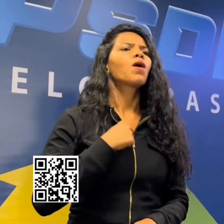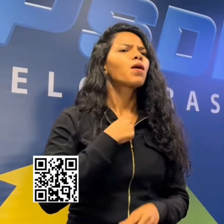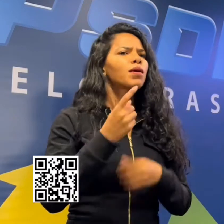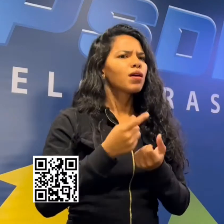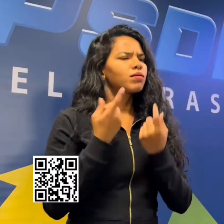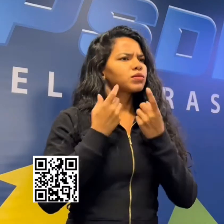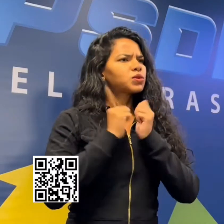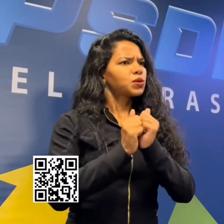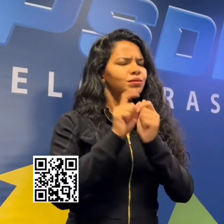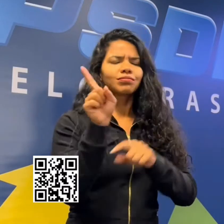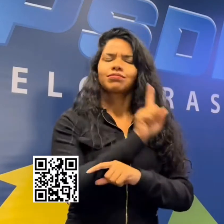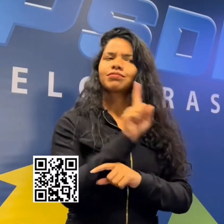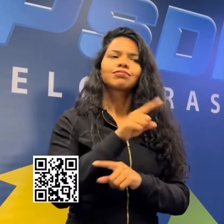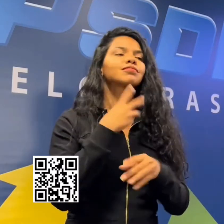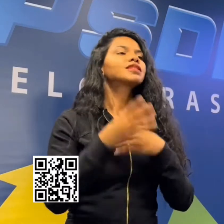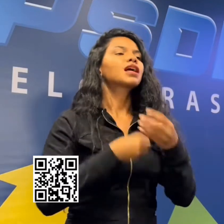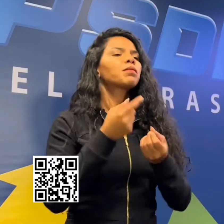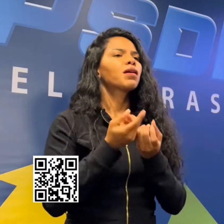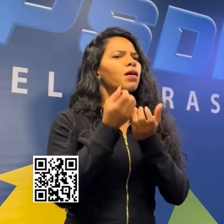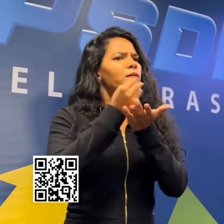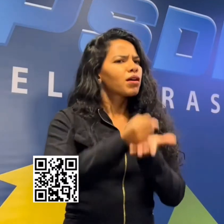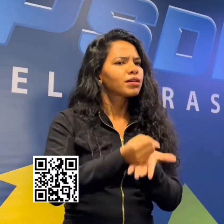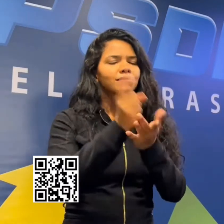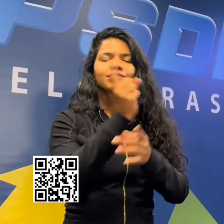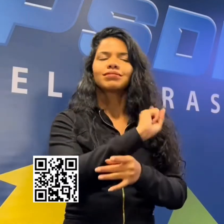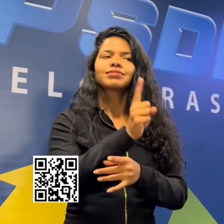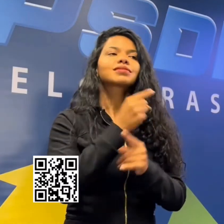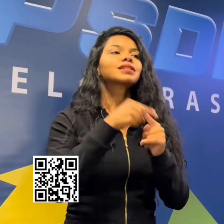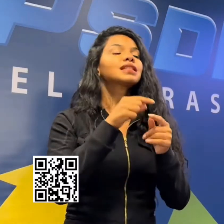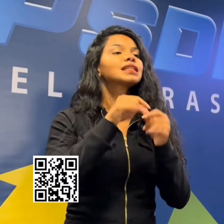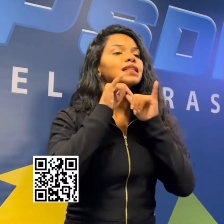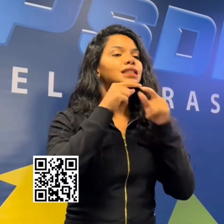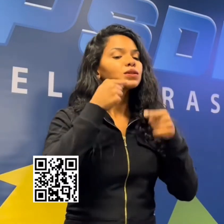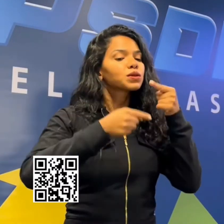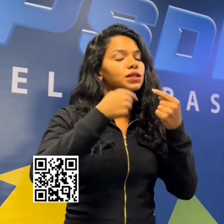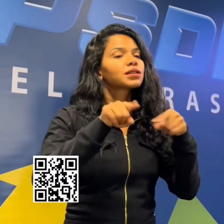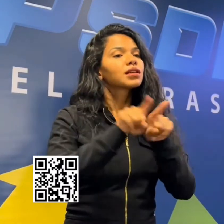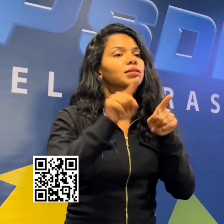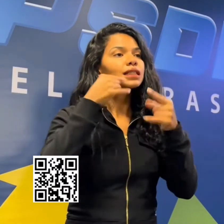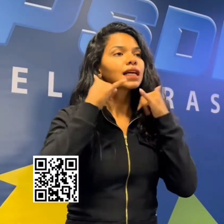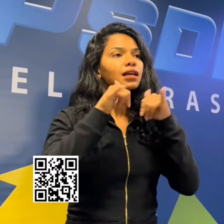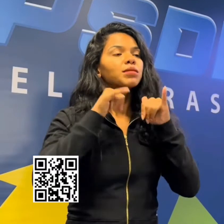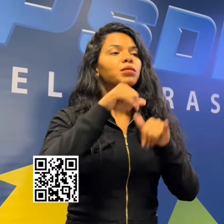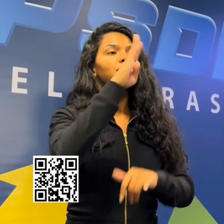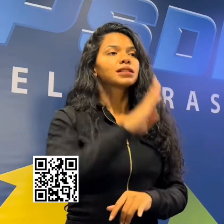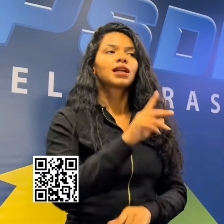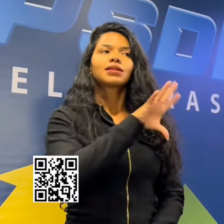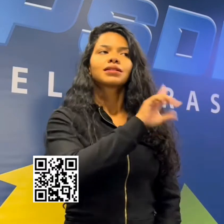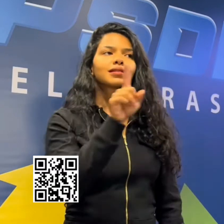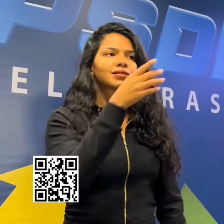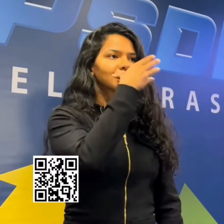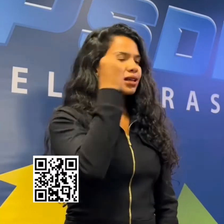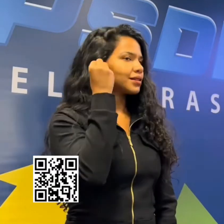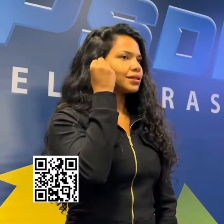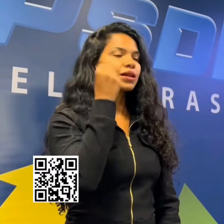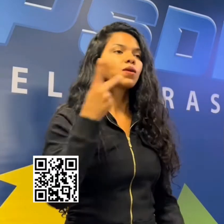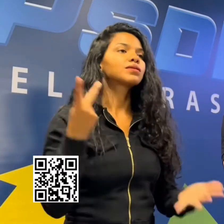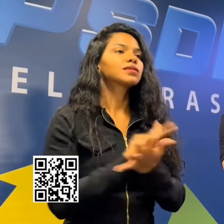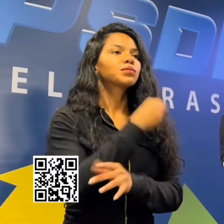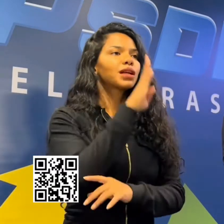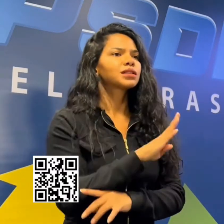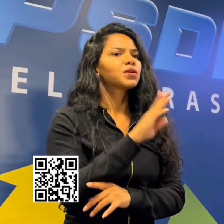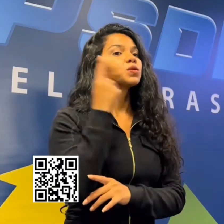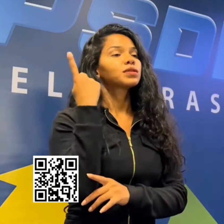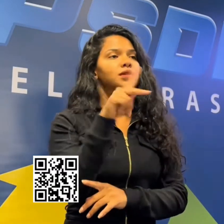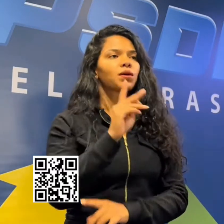nos debates, na discussão e na campanha. Os brasileiros não esquecem o que aconteceu no Brasil durante o